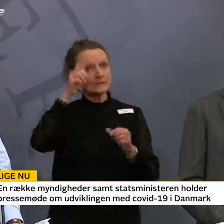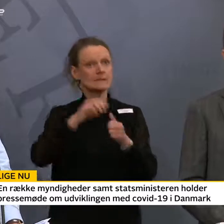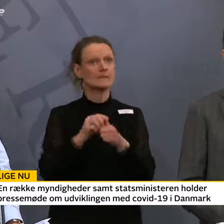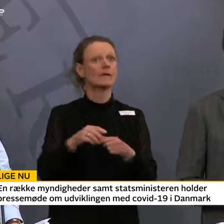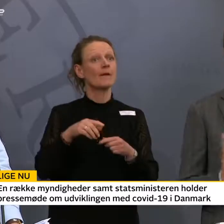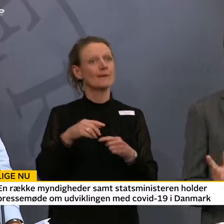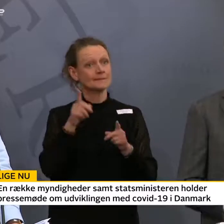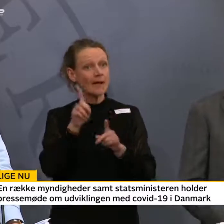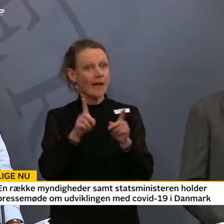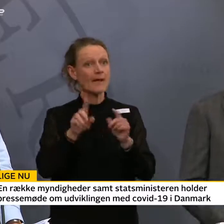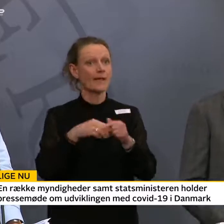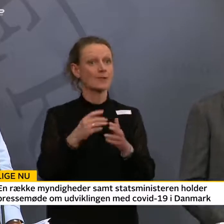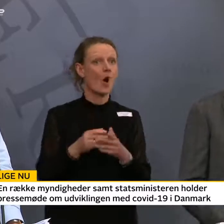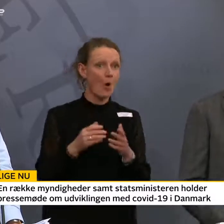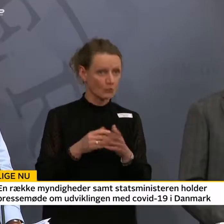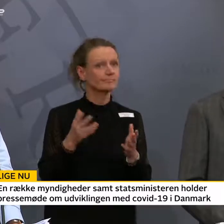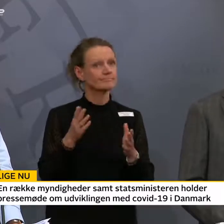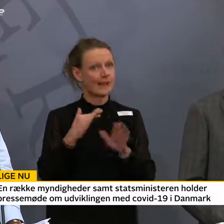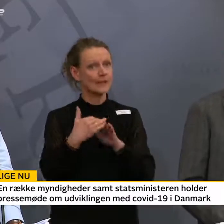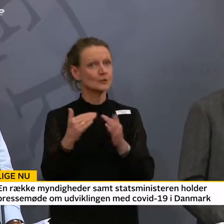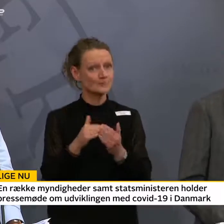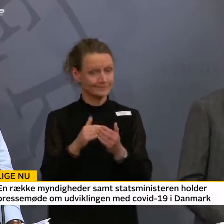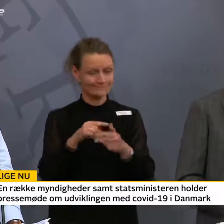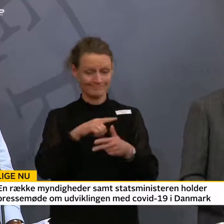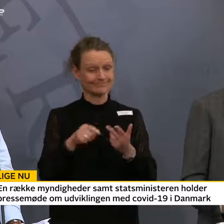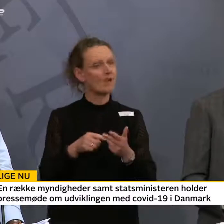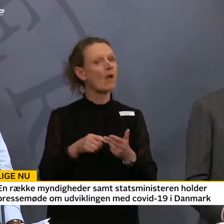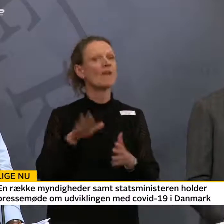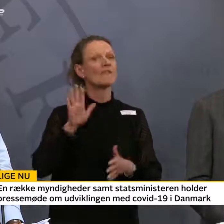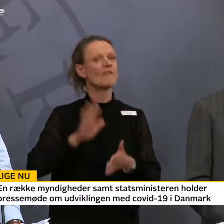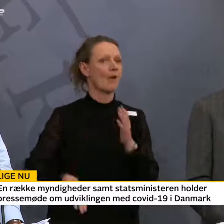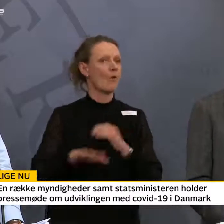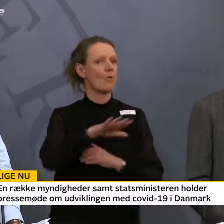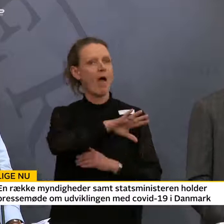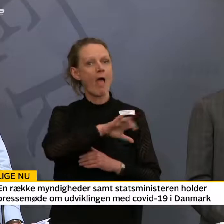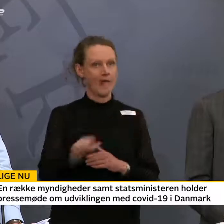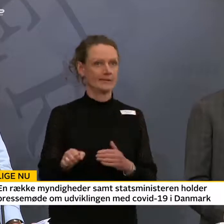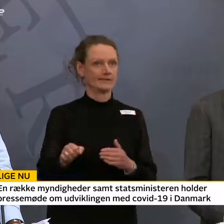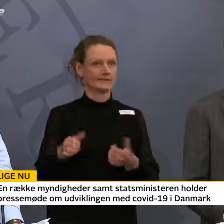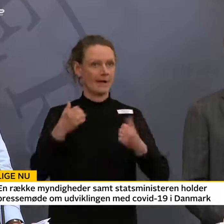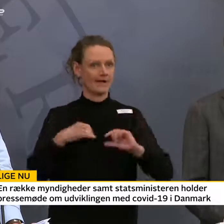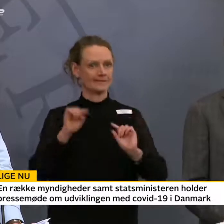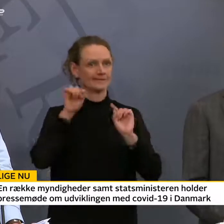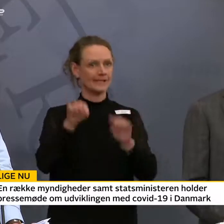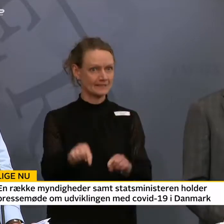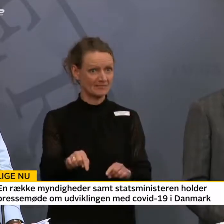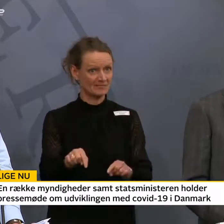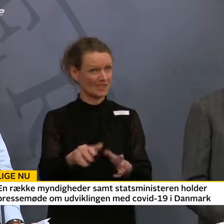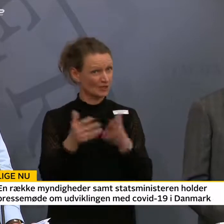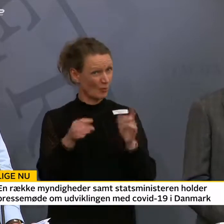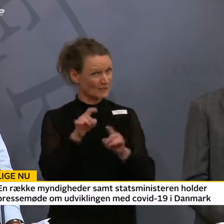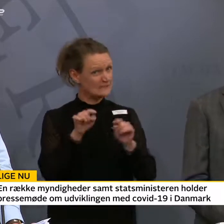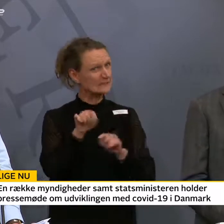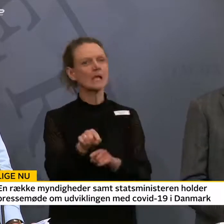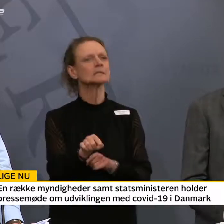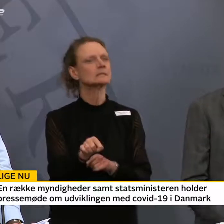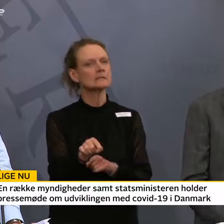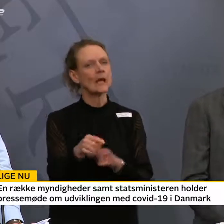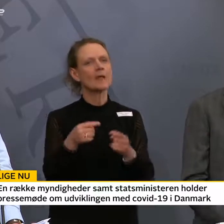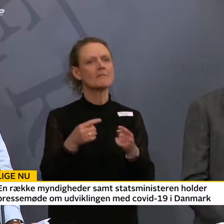og siger, at vi fraråder alle ikke nødvendige rejser. Det er ikke fordi, der er stor smitte der, men det er fordi sundhedssystemerne er